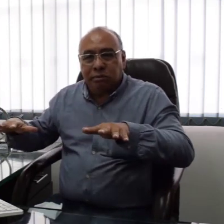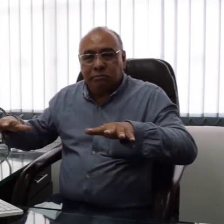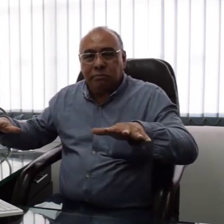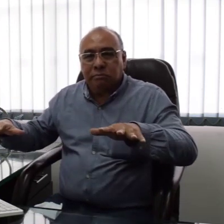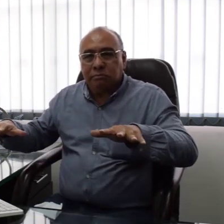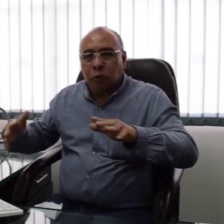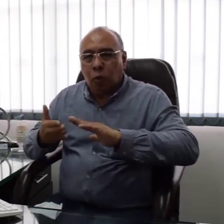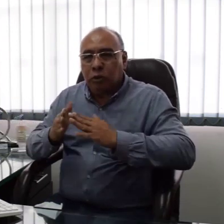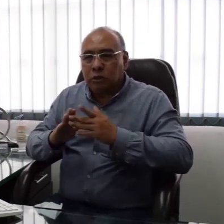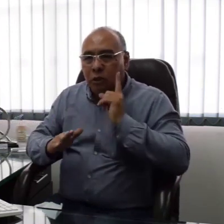sea la adecuada.